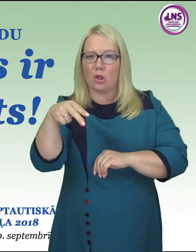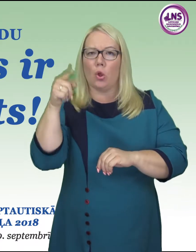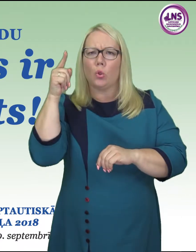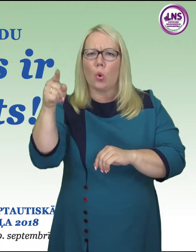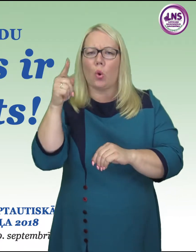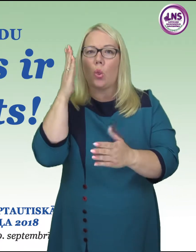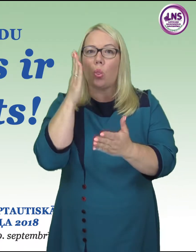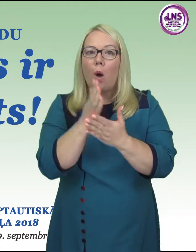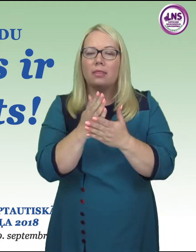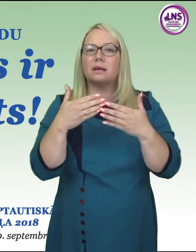Paldies!